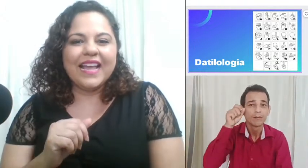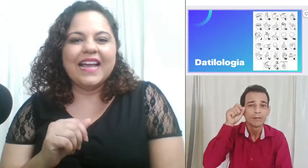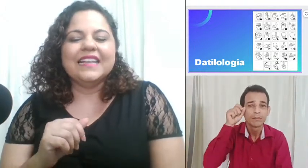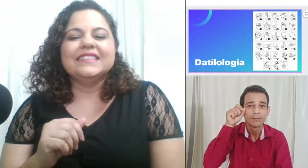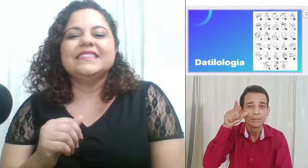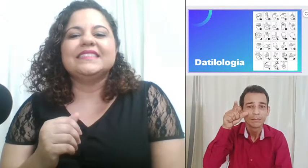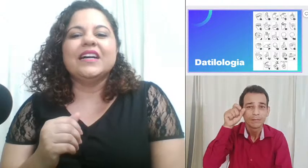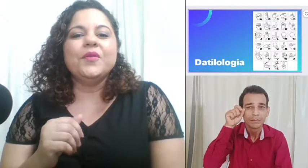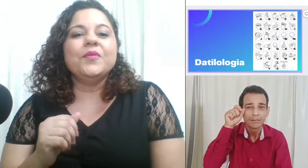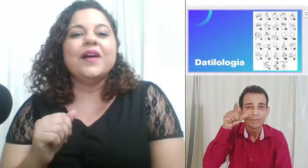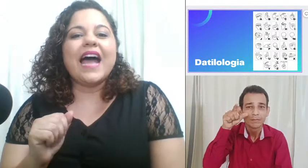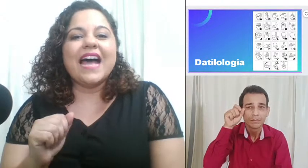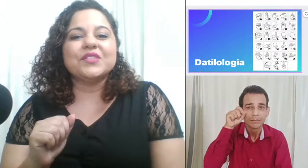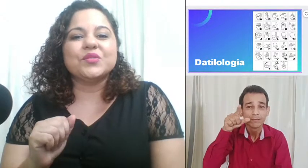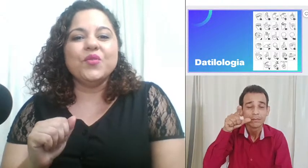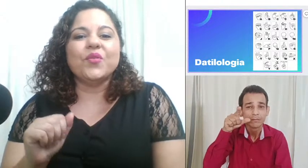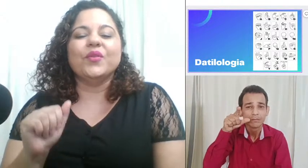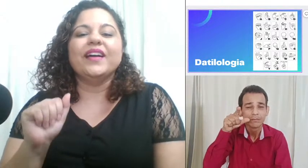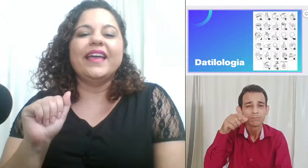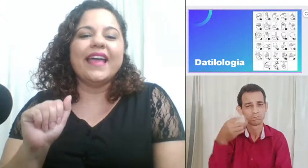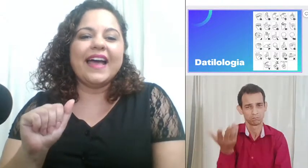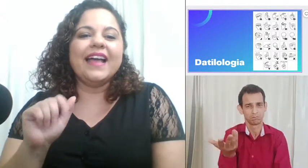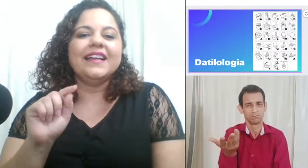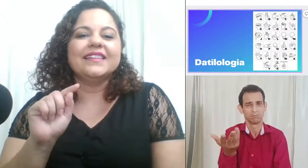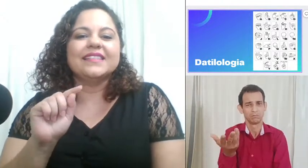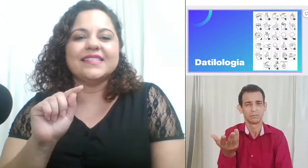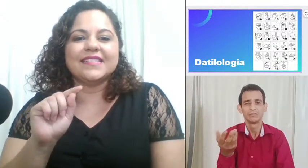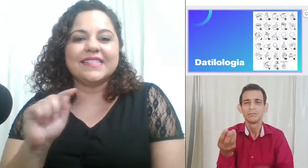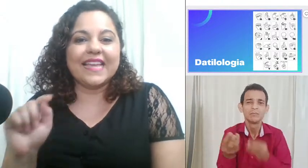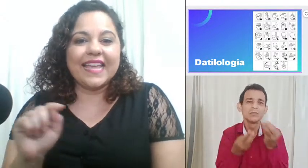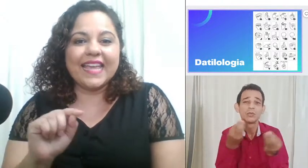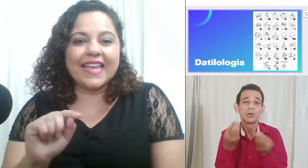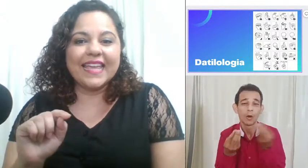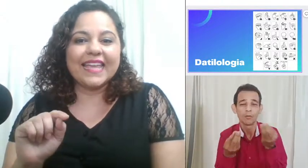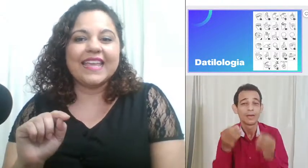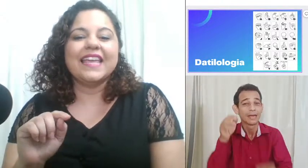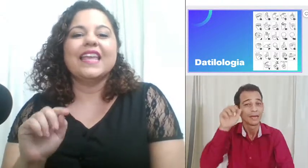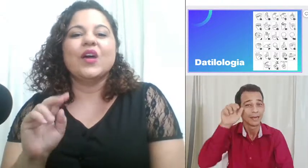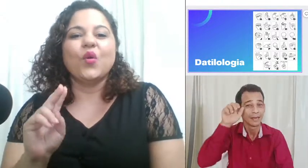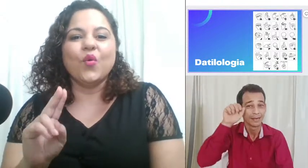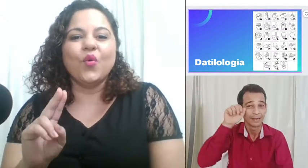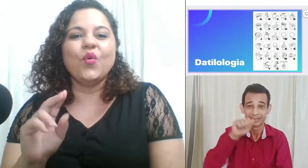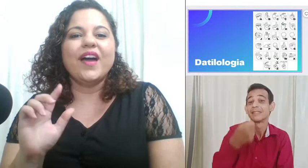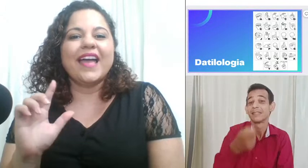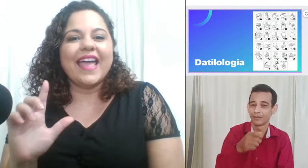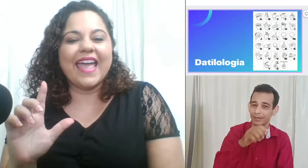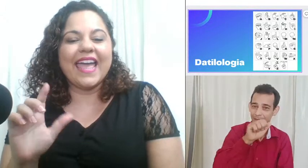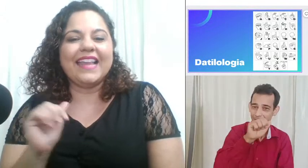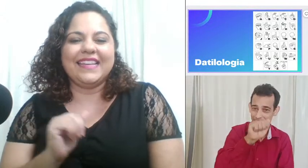Então, azul é A-Z-U-L